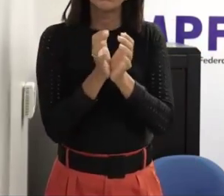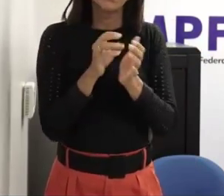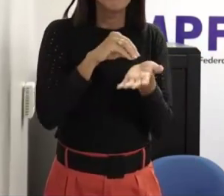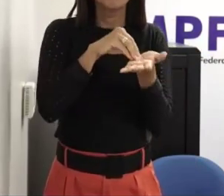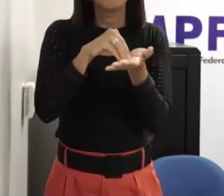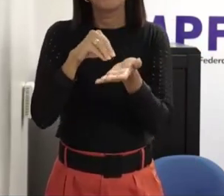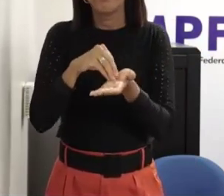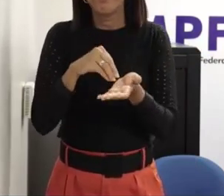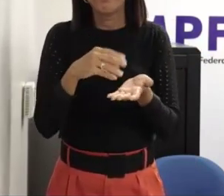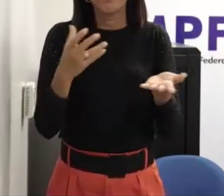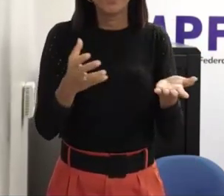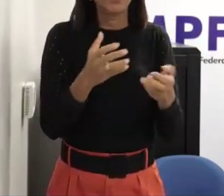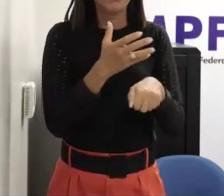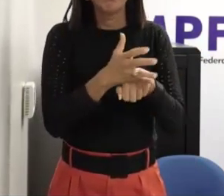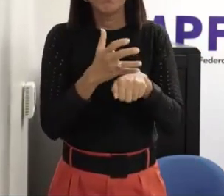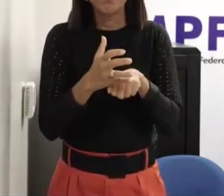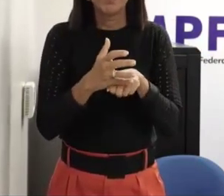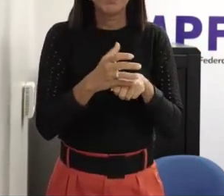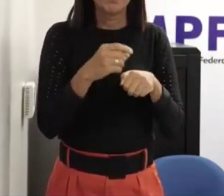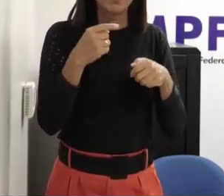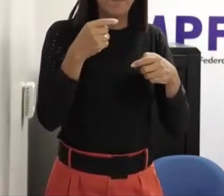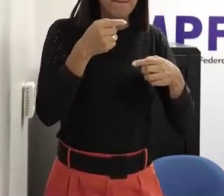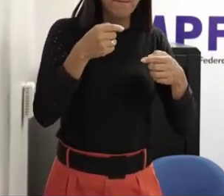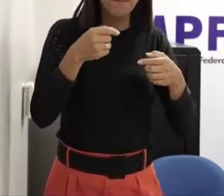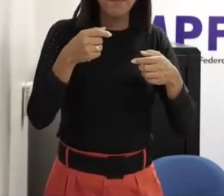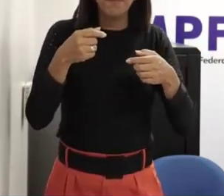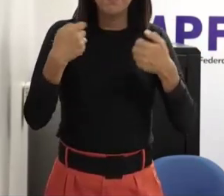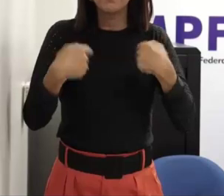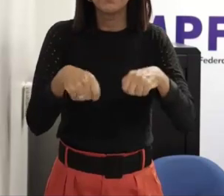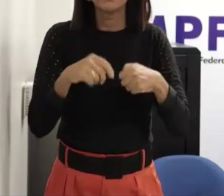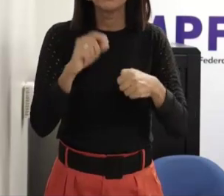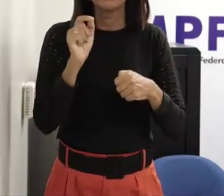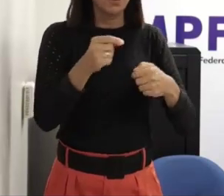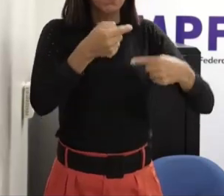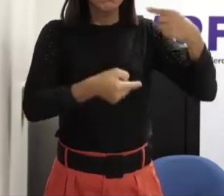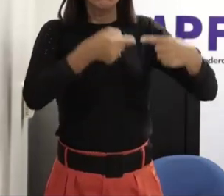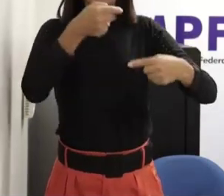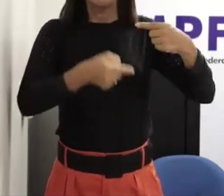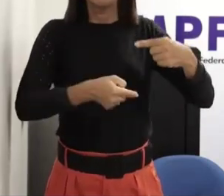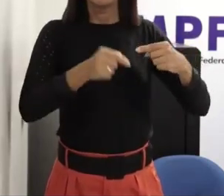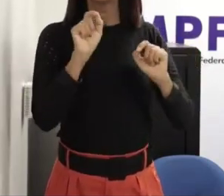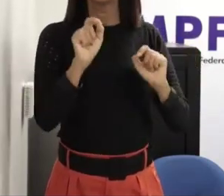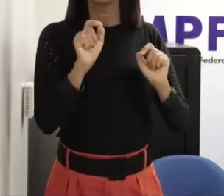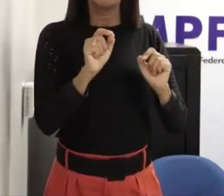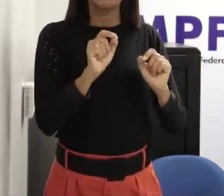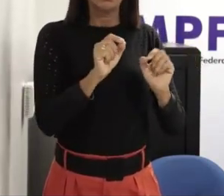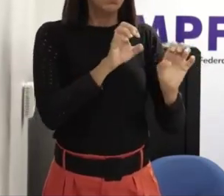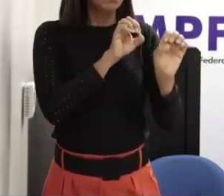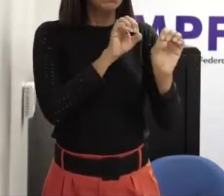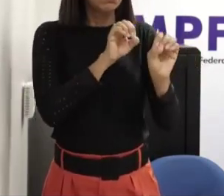fundamental é preciso que haja políticas públicas nesse sentido para que nós tenhamos uma educação digital